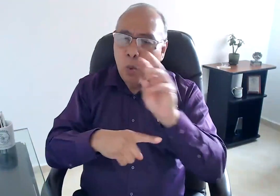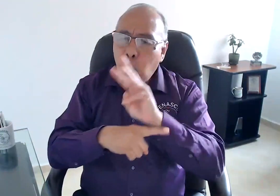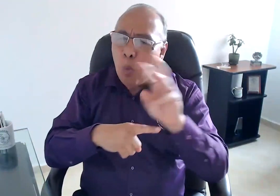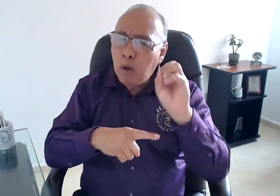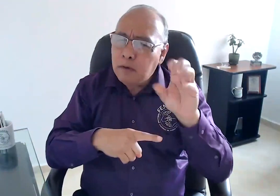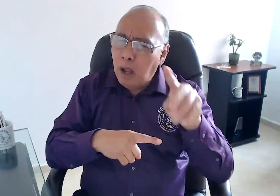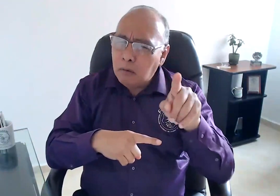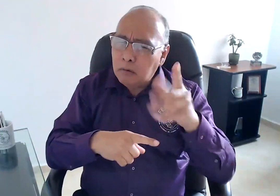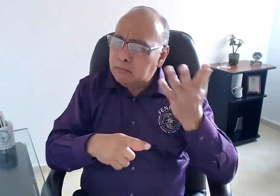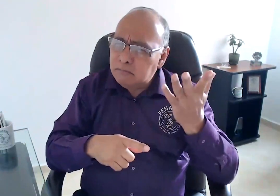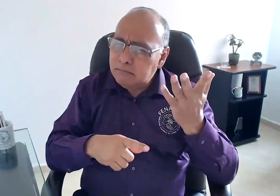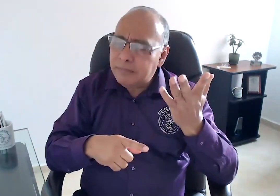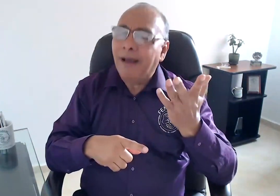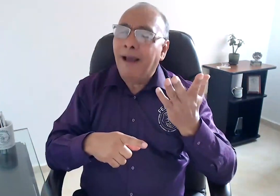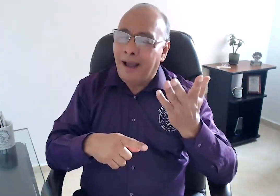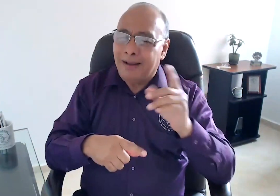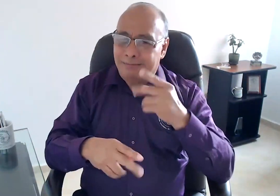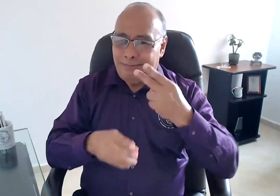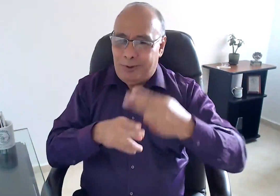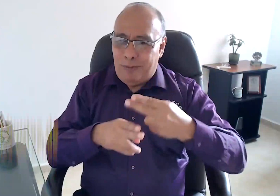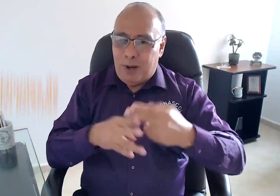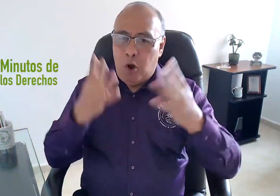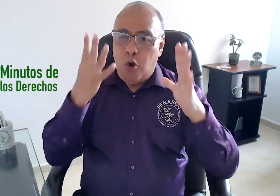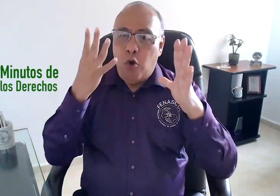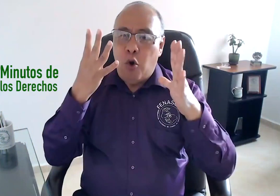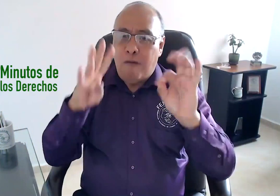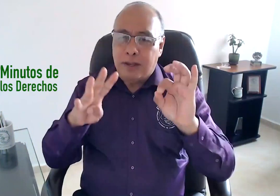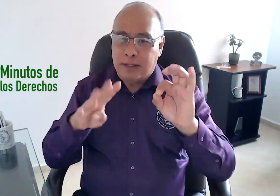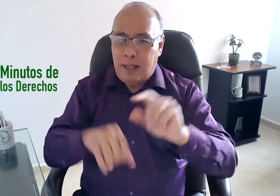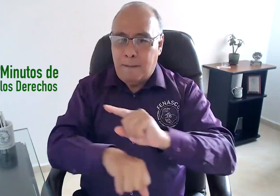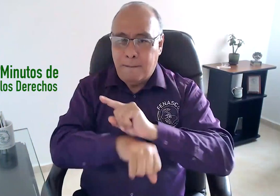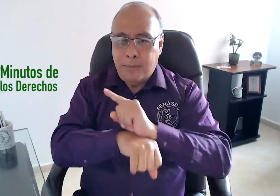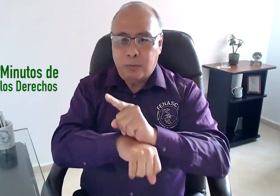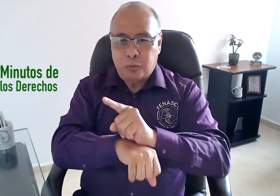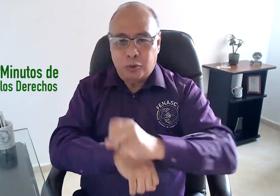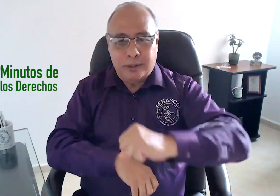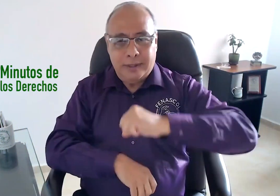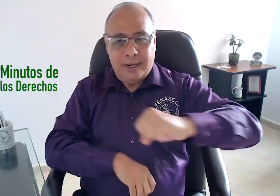de webinarios enmarcado en la sección 90 minutos de los derechos.